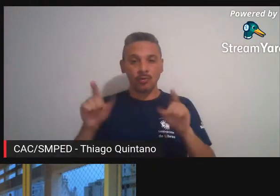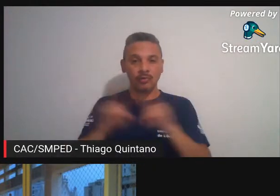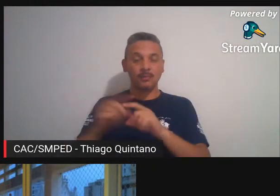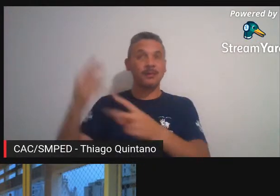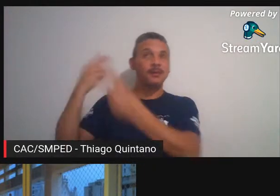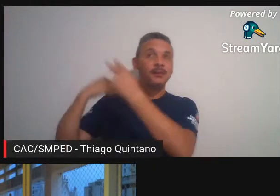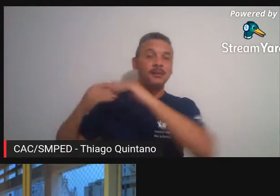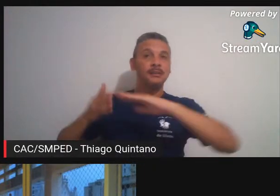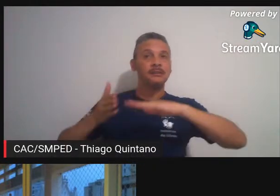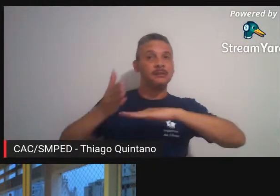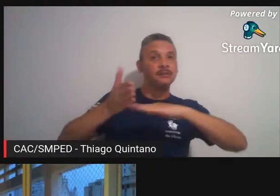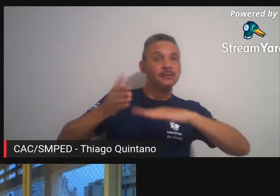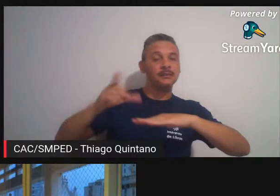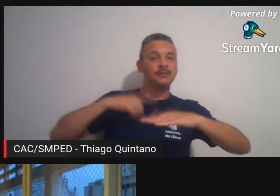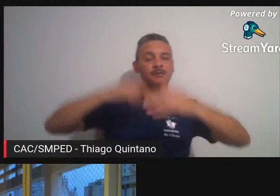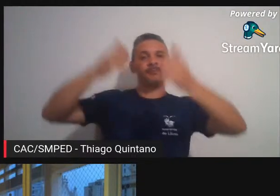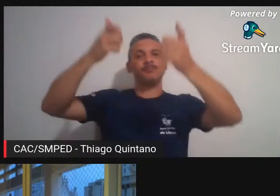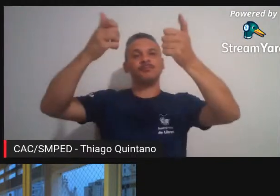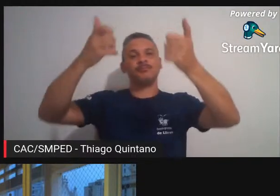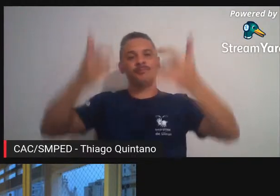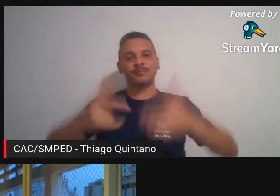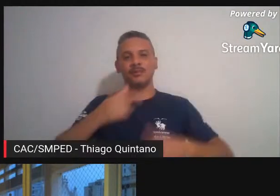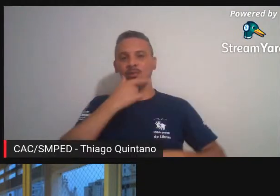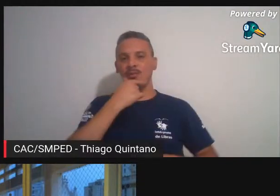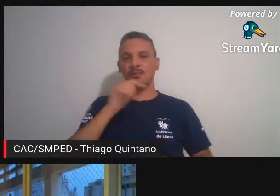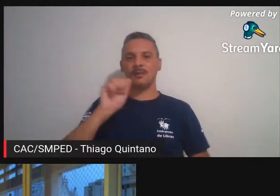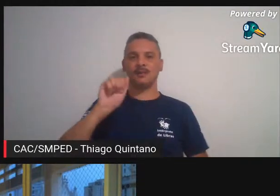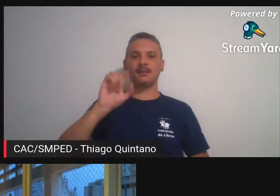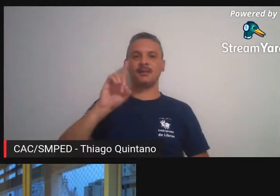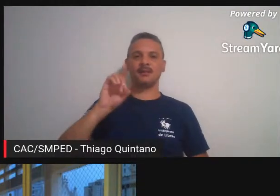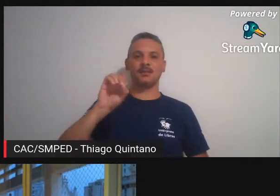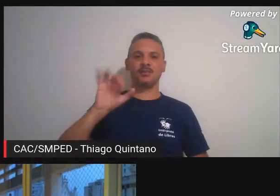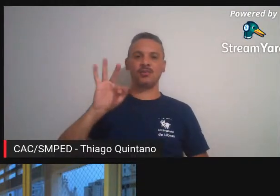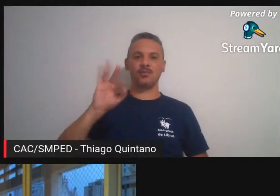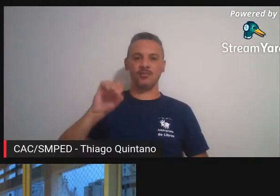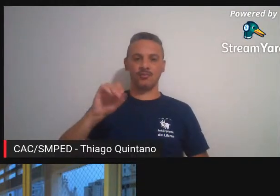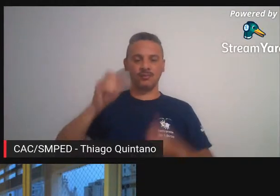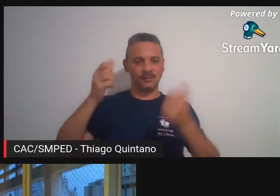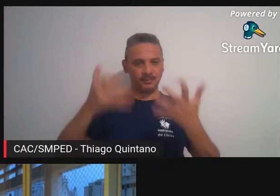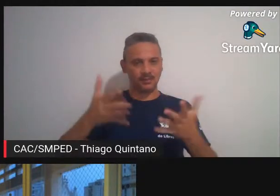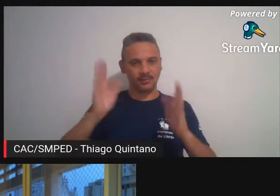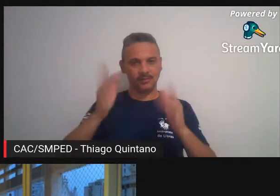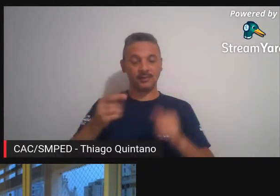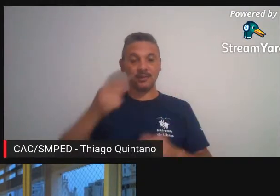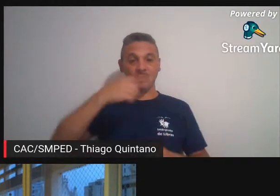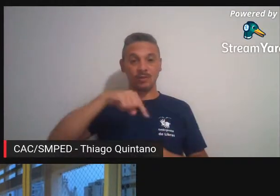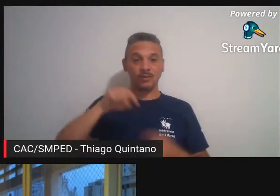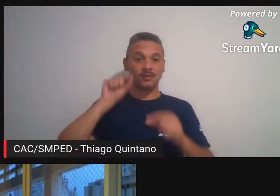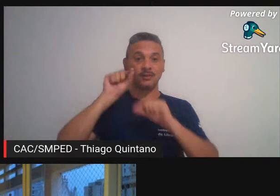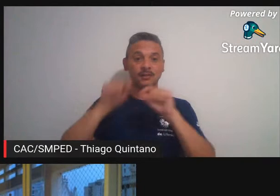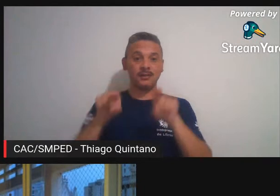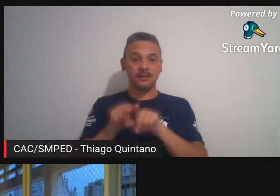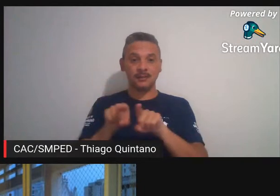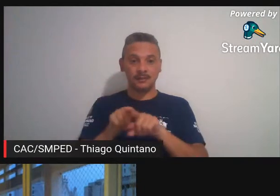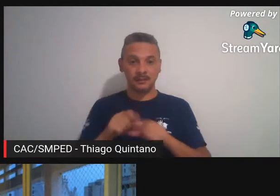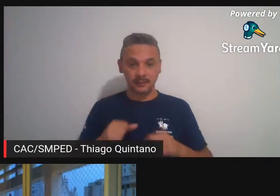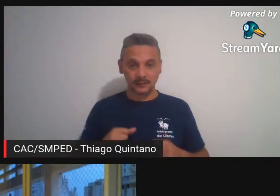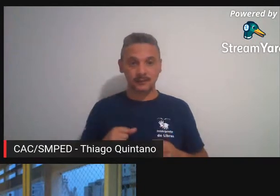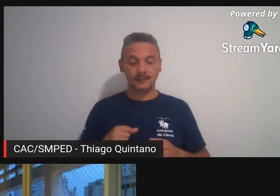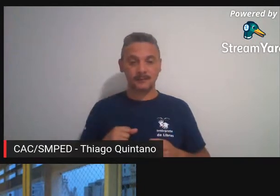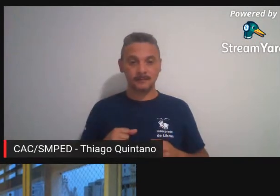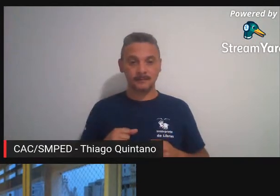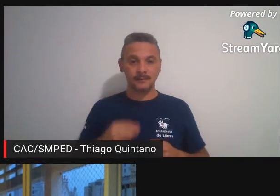contemporânea como mencionou o Adolfo nós estabelecemos nessa